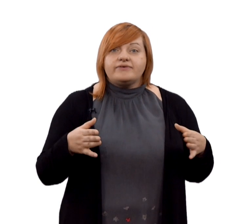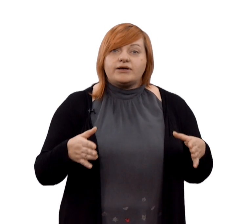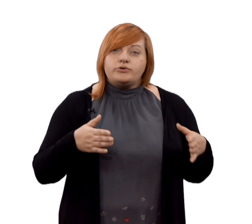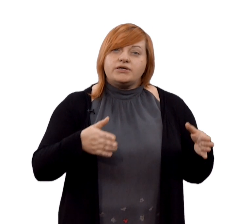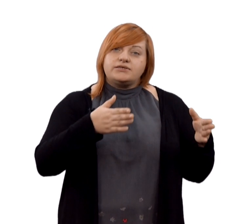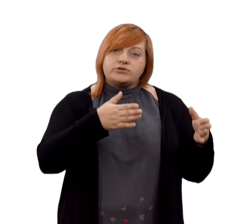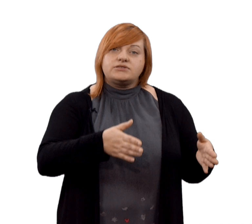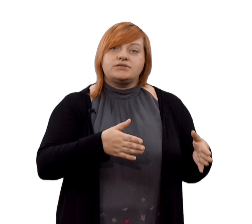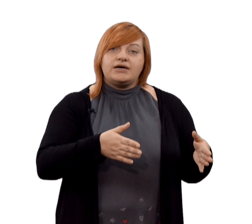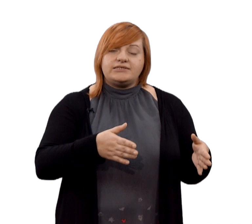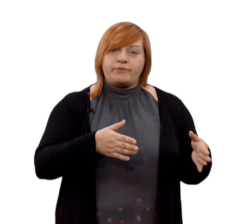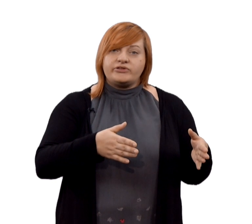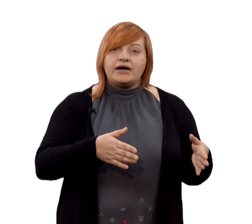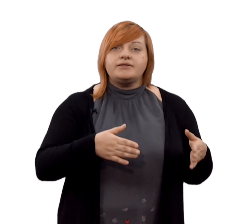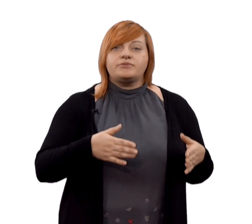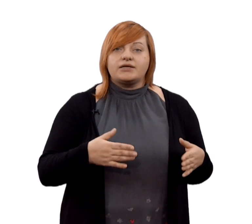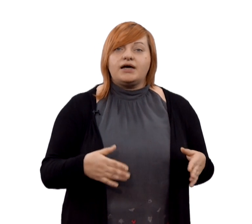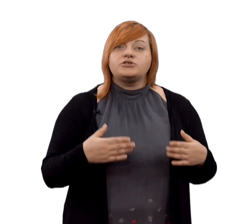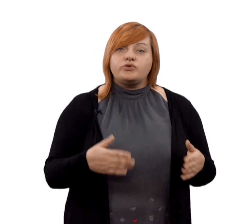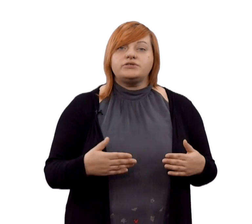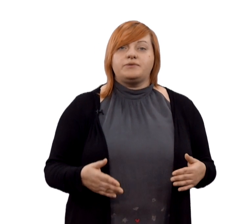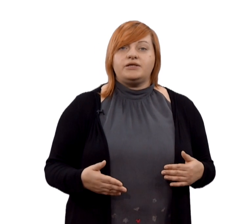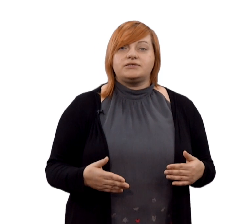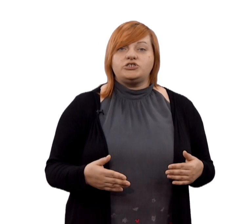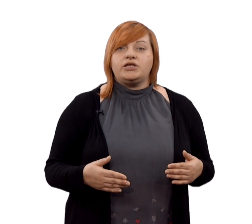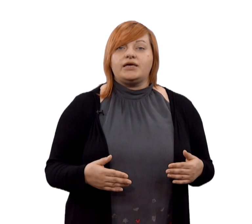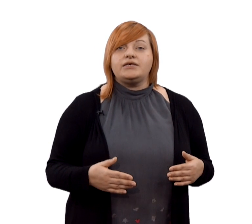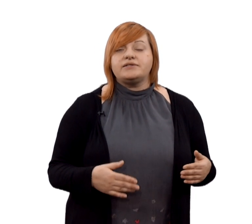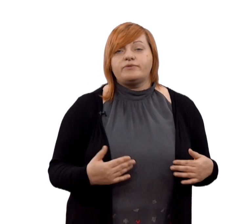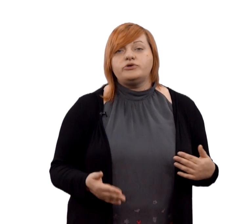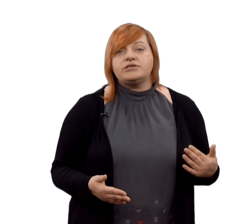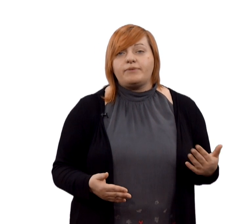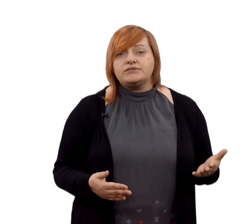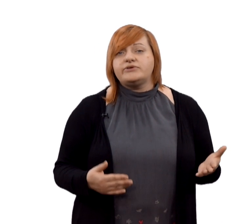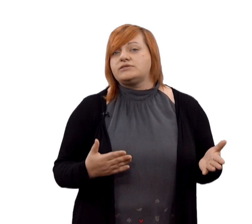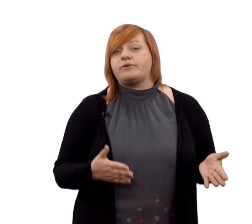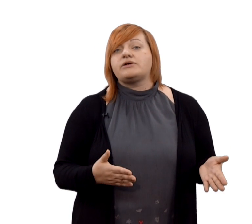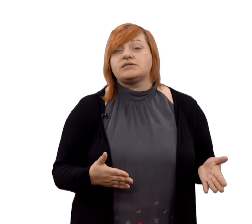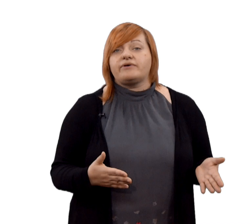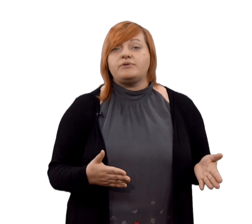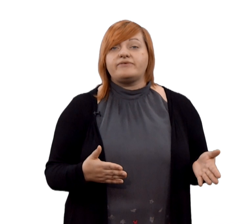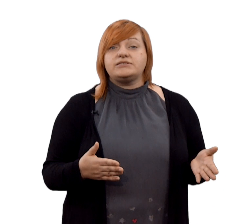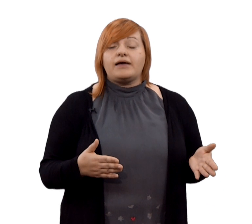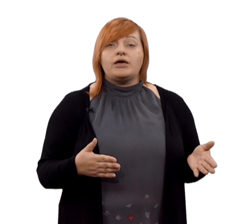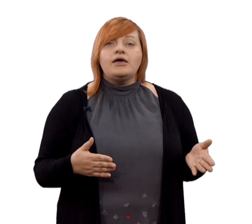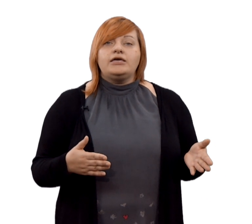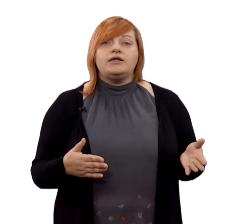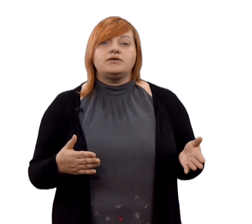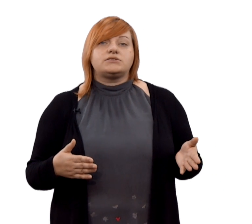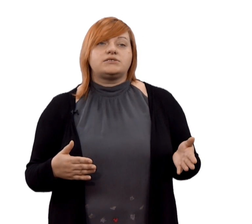вы работаете вот с этим авангардом, тогда скорость имеет значение. Если вы будете опаздывать, например, со своими новостями или с